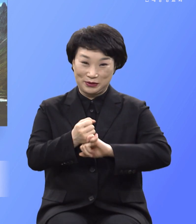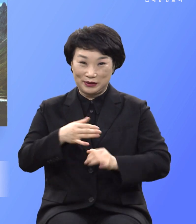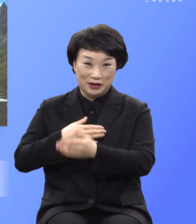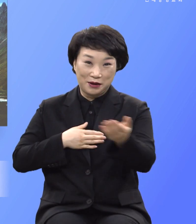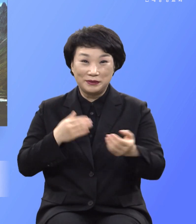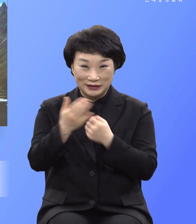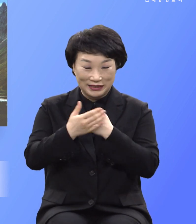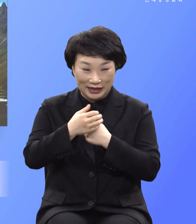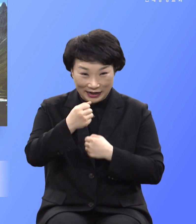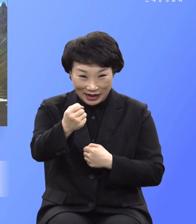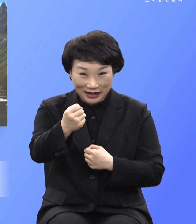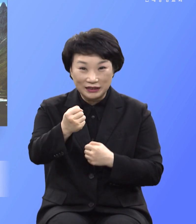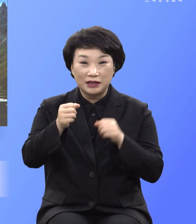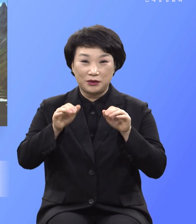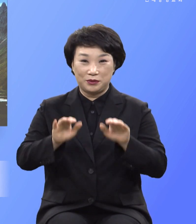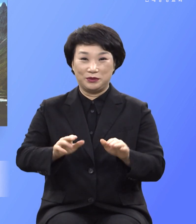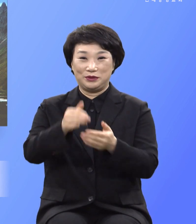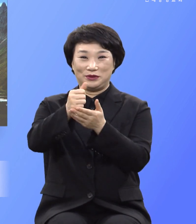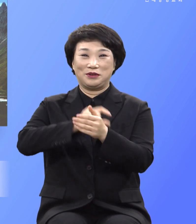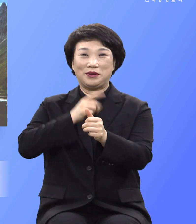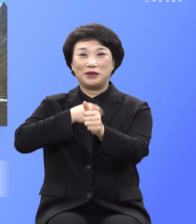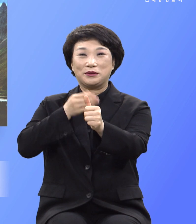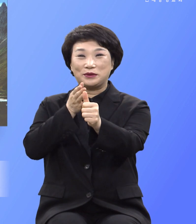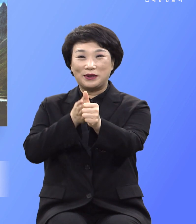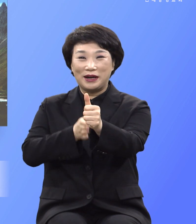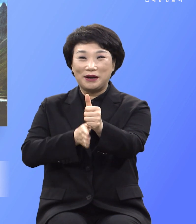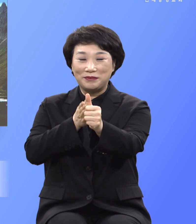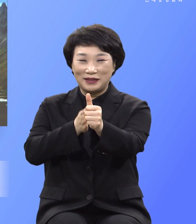토유하시기를 주님의 이름으로 축복합니다.